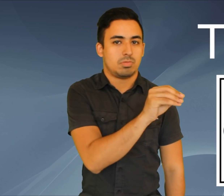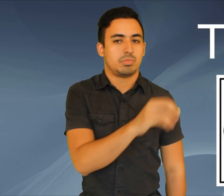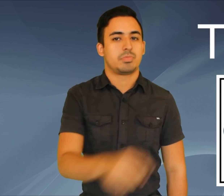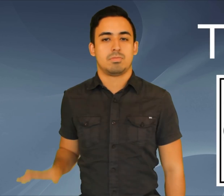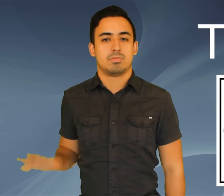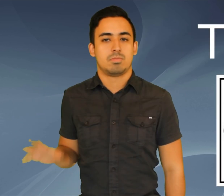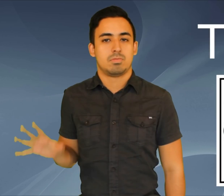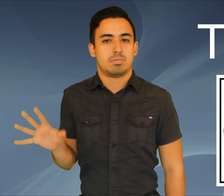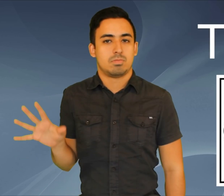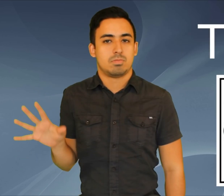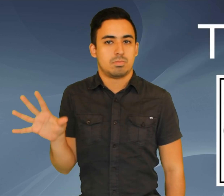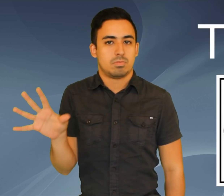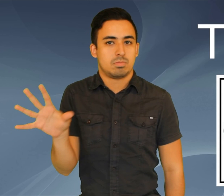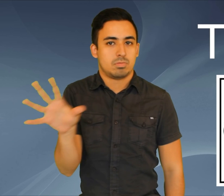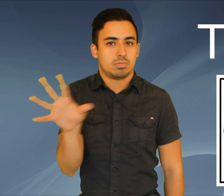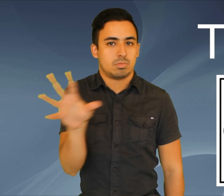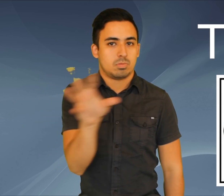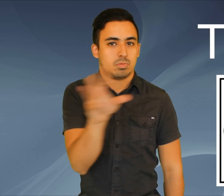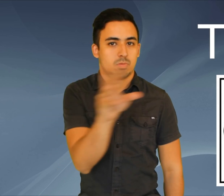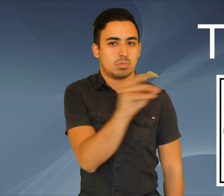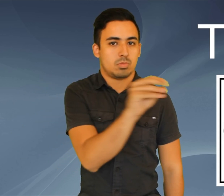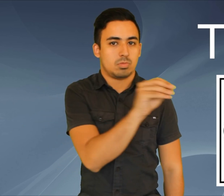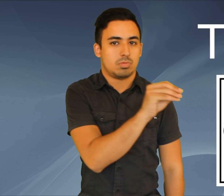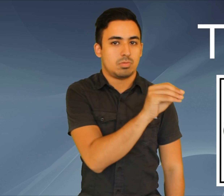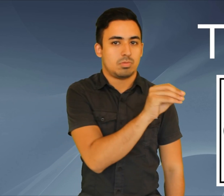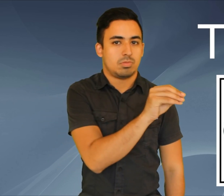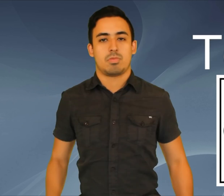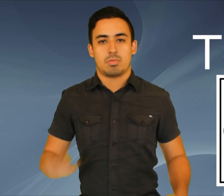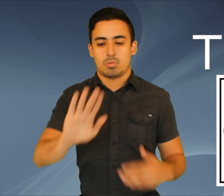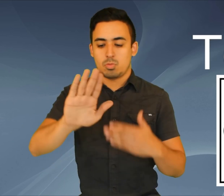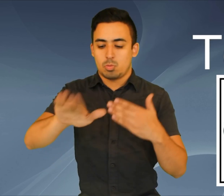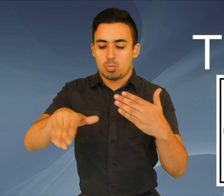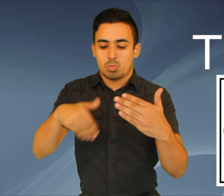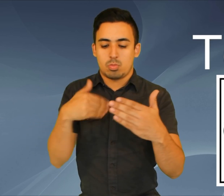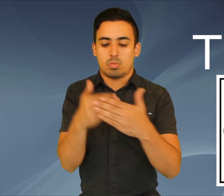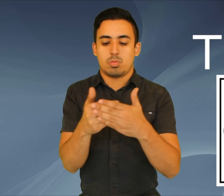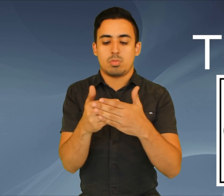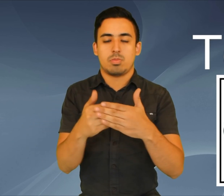Todos, todos, todos Todos,